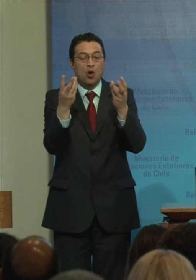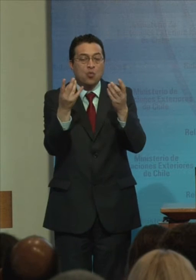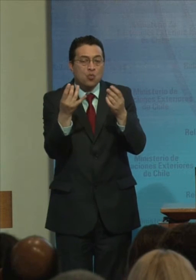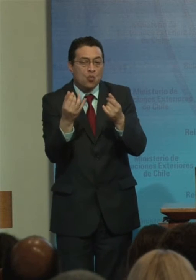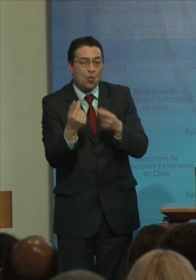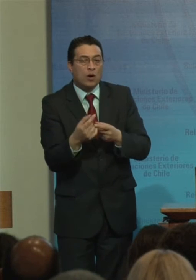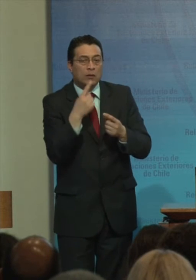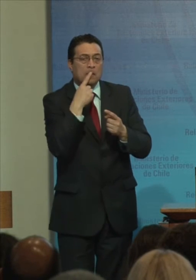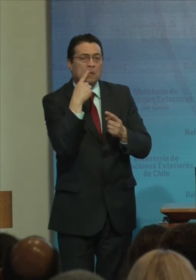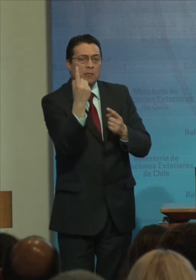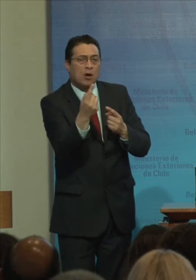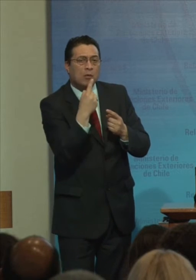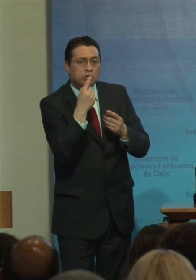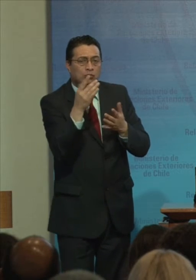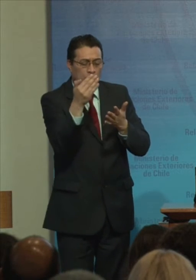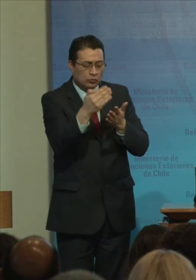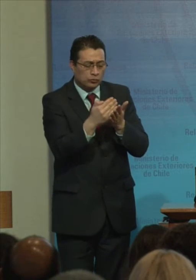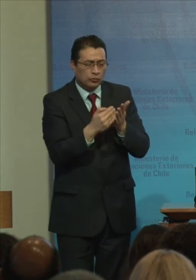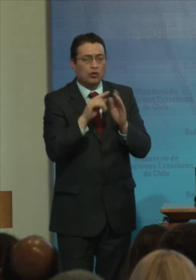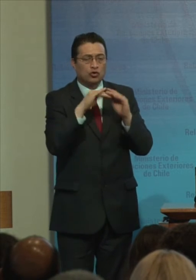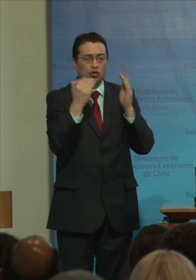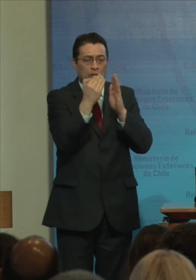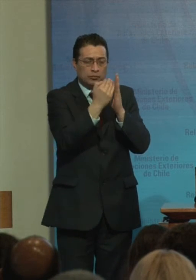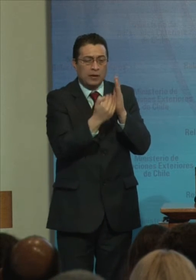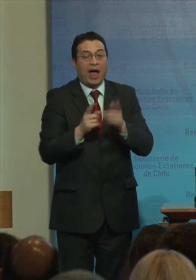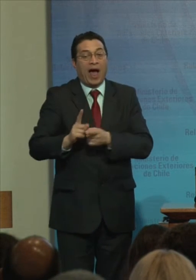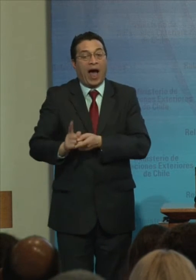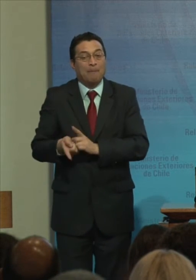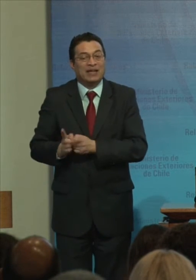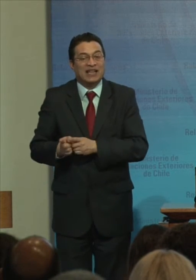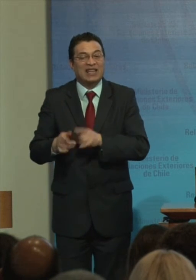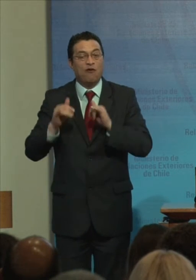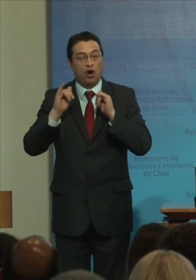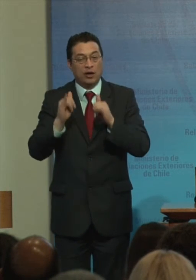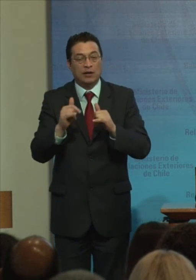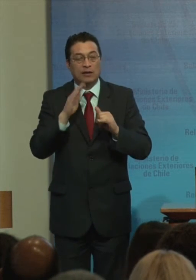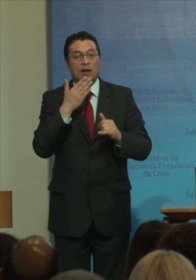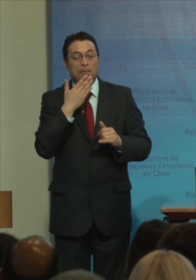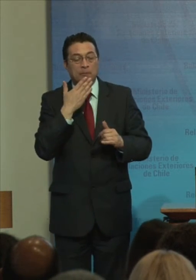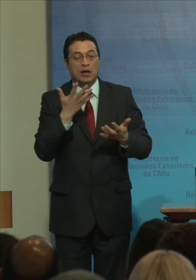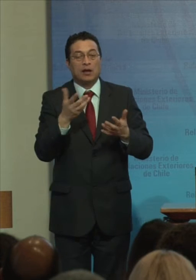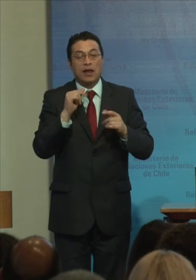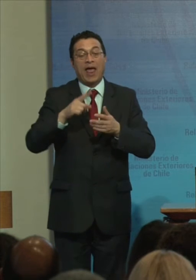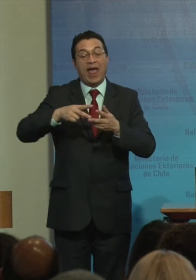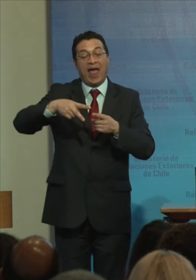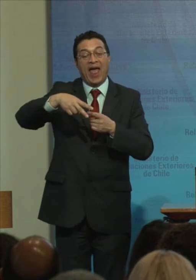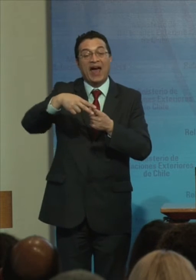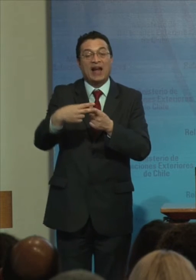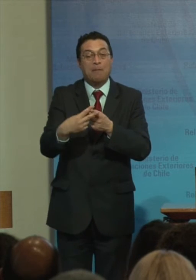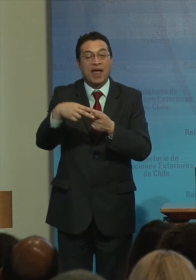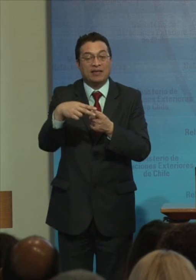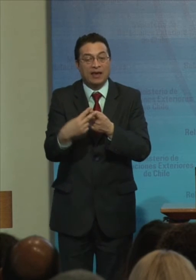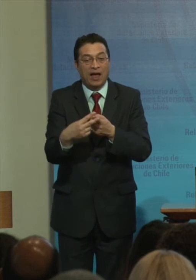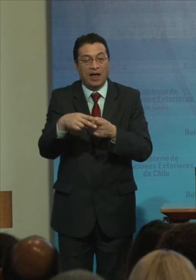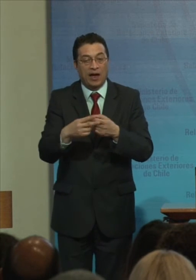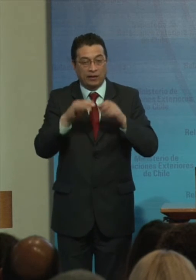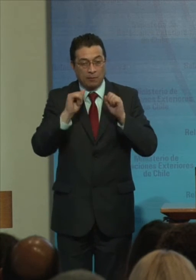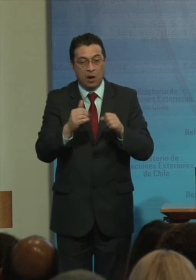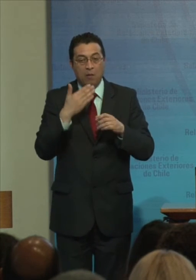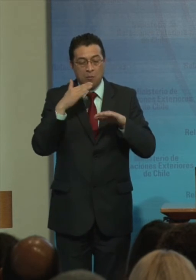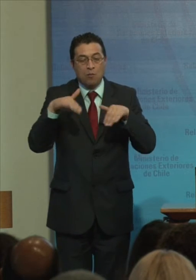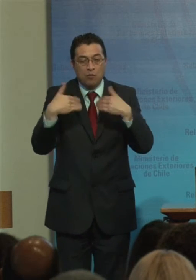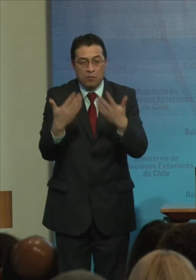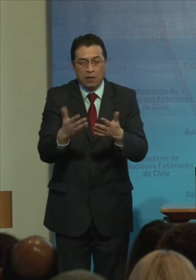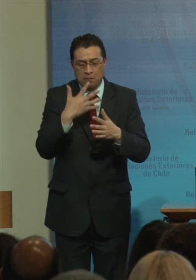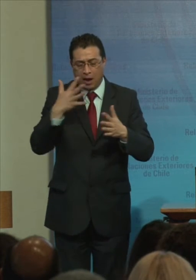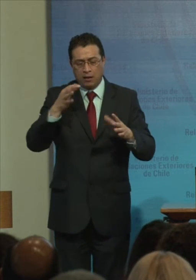las encuestas A los registros Administrativos Como también El uso De herramientas Que permitan Una más